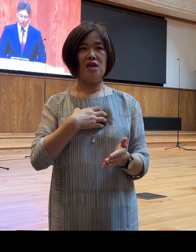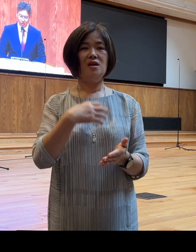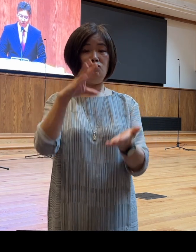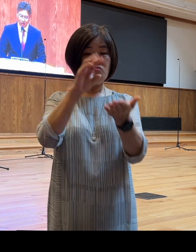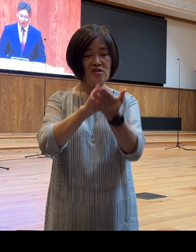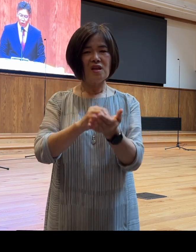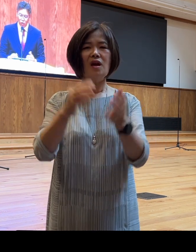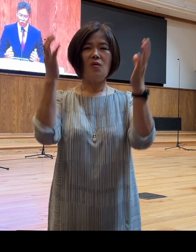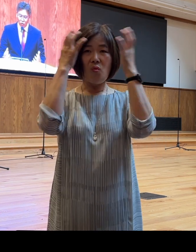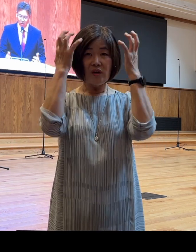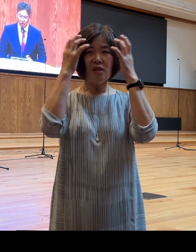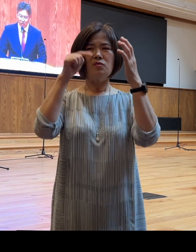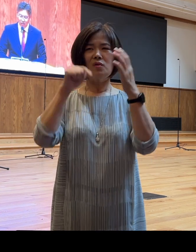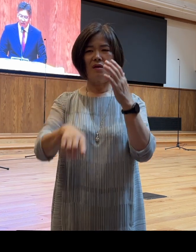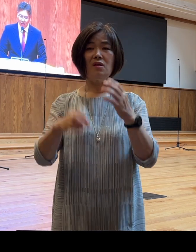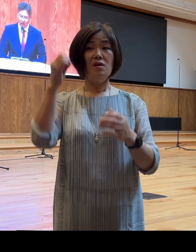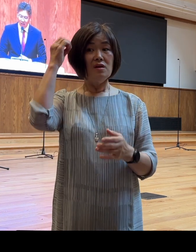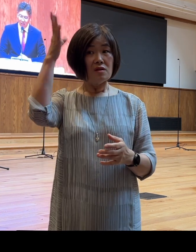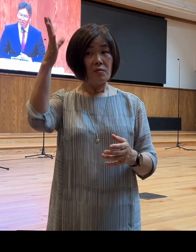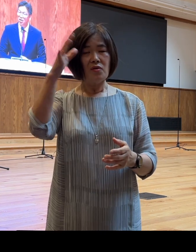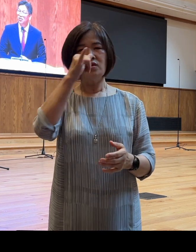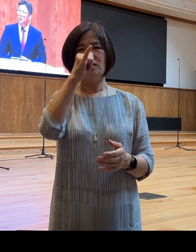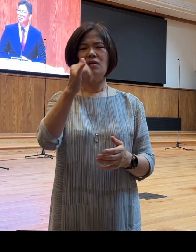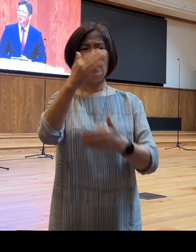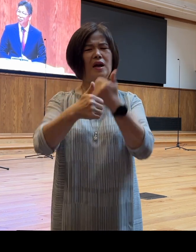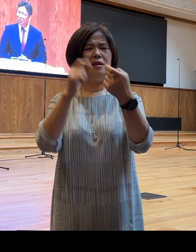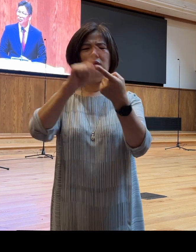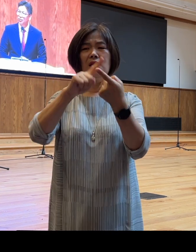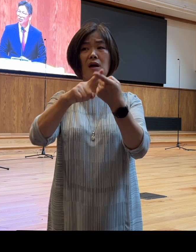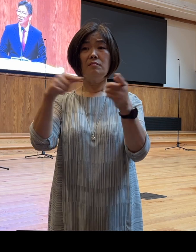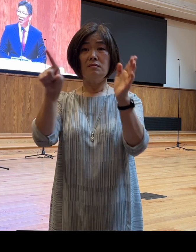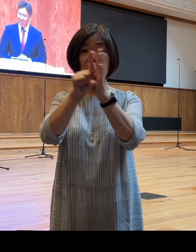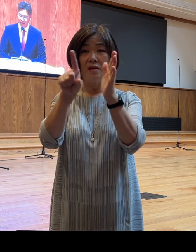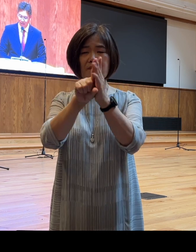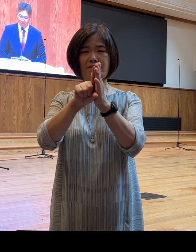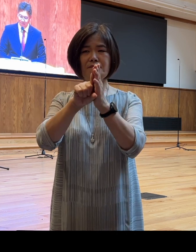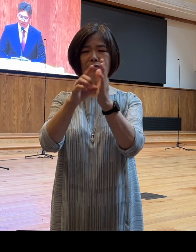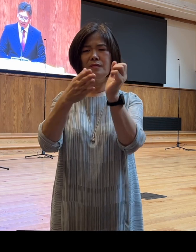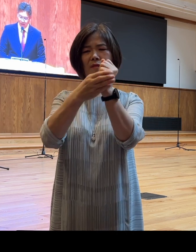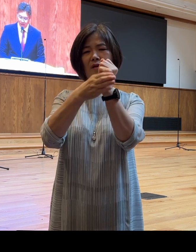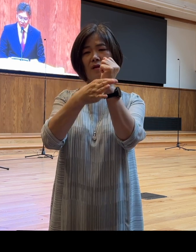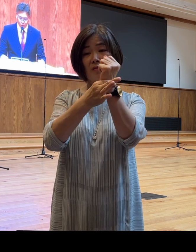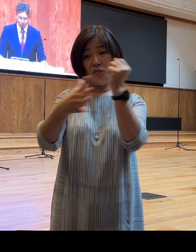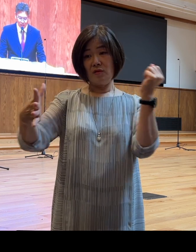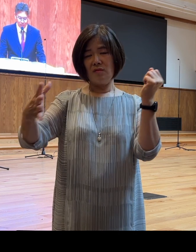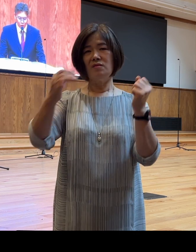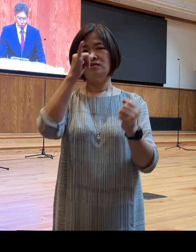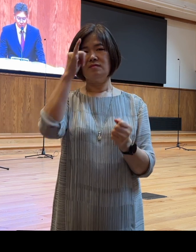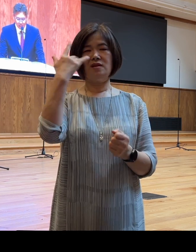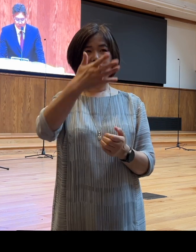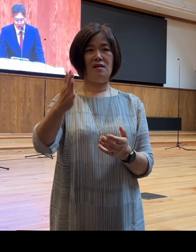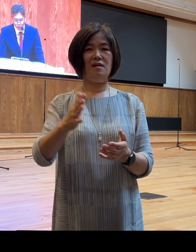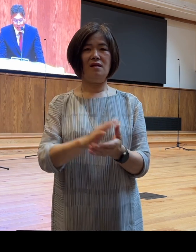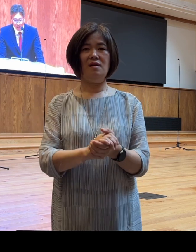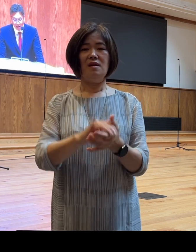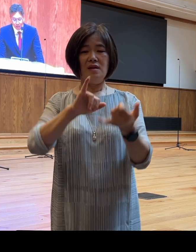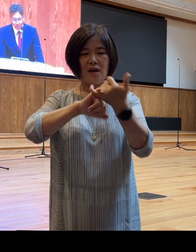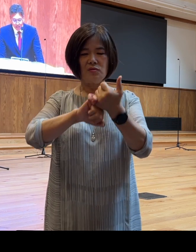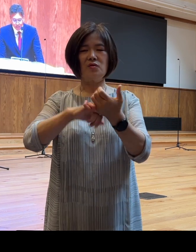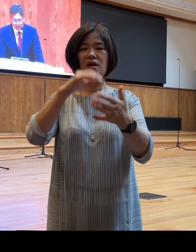놓치고 있는 것이 하나님에 대한 믿음은 아닐까요? 지적으로 하나님의 존재와 하나님의 약속의 말씀에 대한